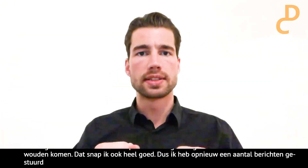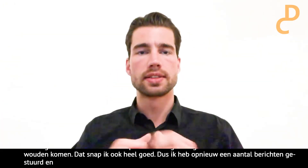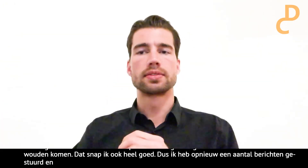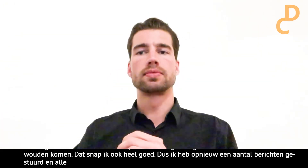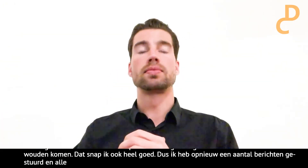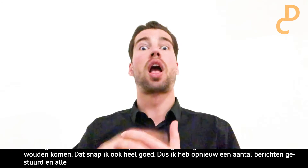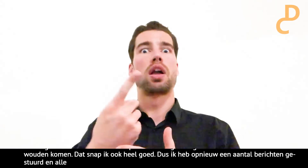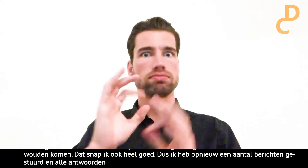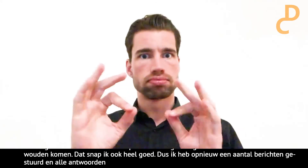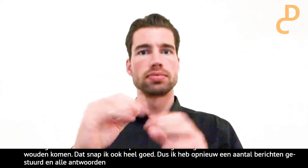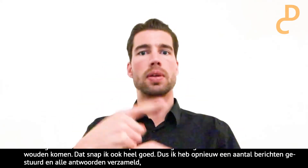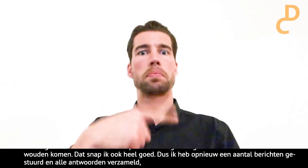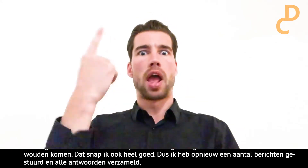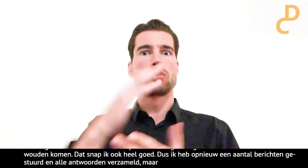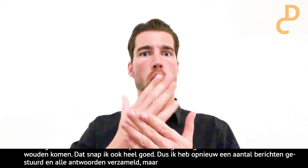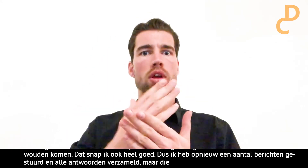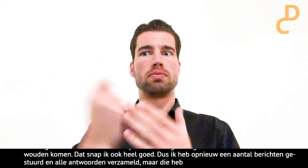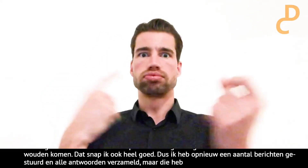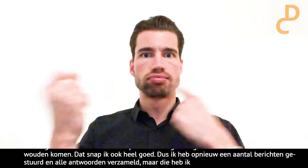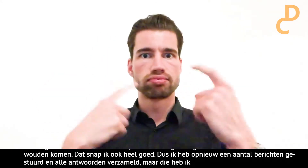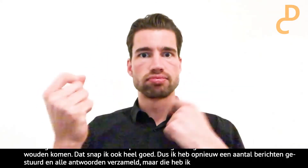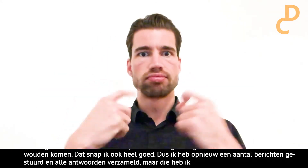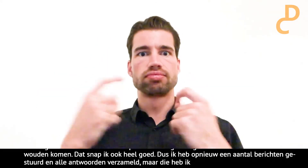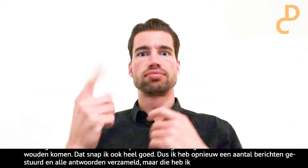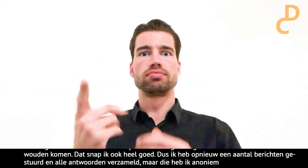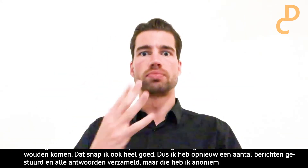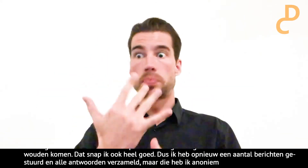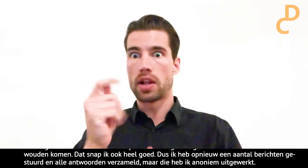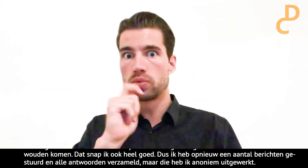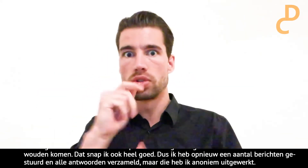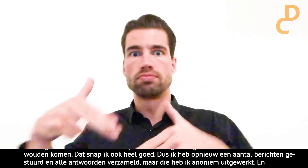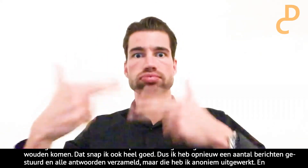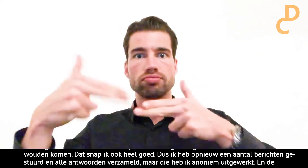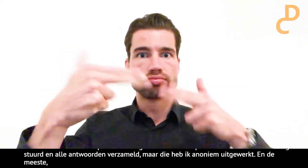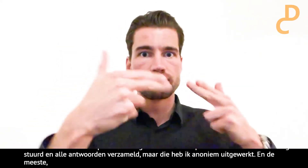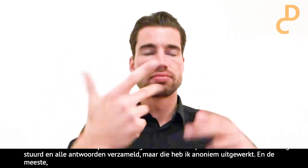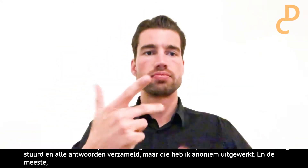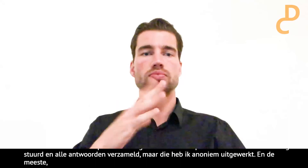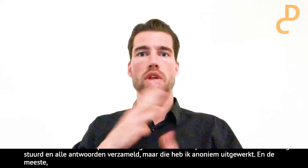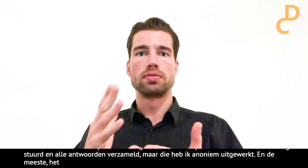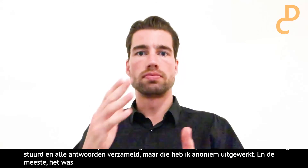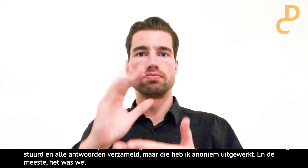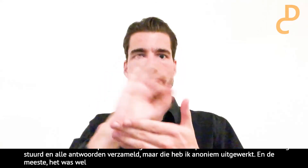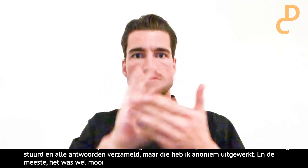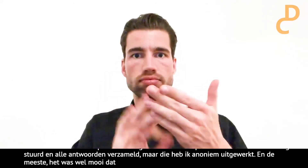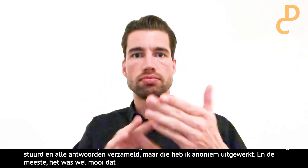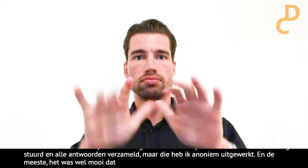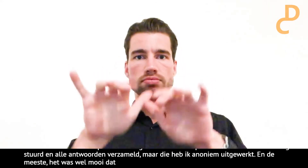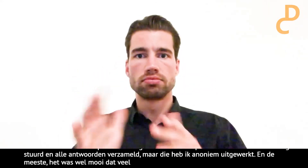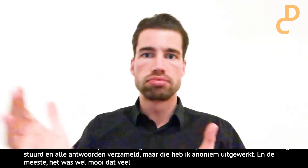die heb ik anoniem uitgewerkt. En het was wel heel mooi dat er heel veel tolken hebben gereageerd. Een aantal heb ik nog via